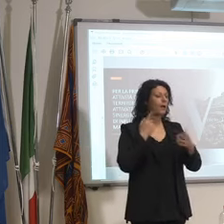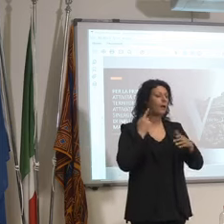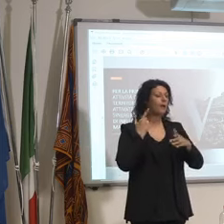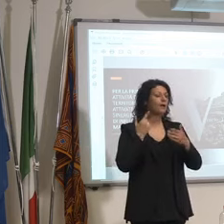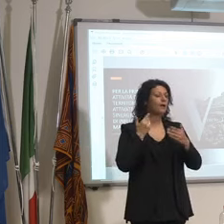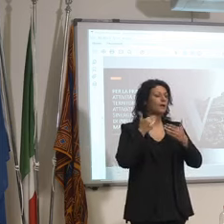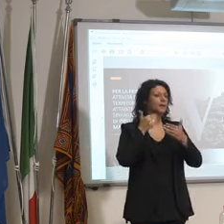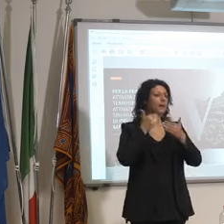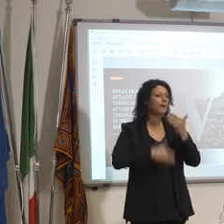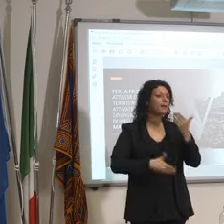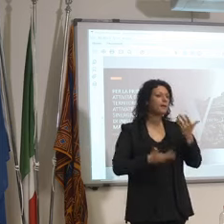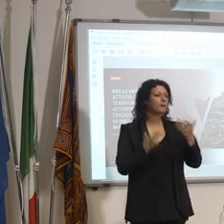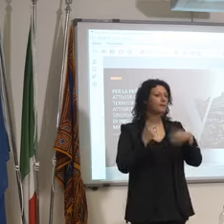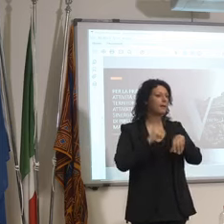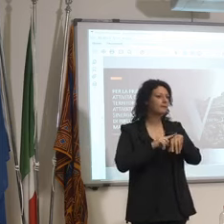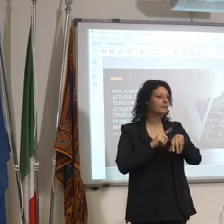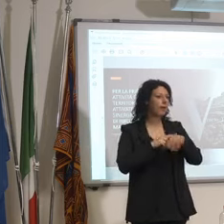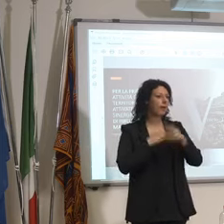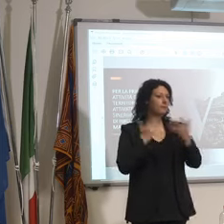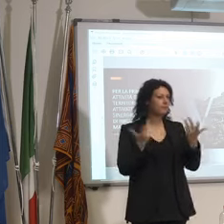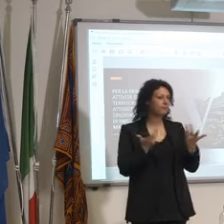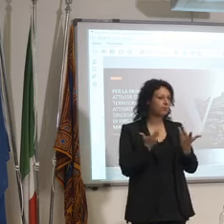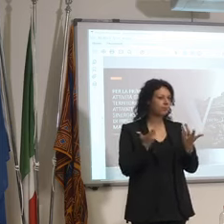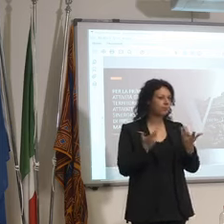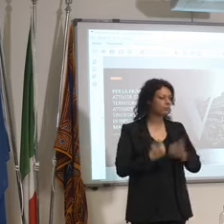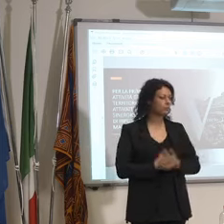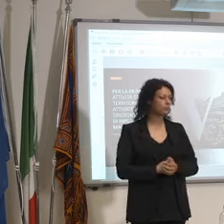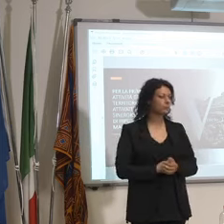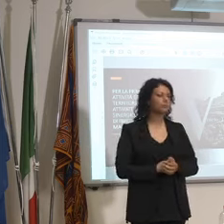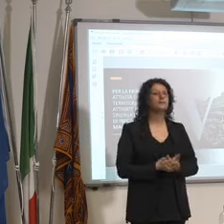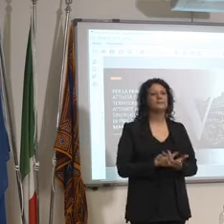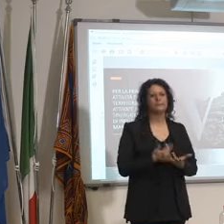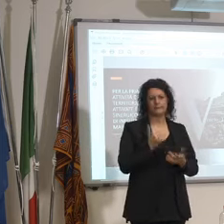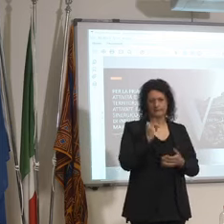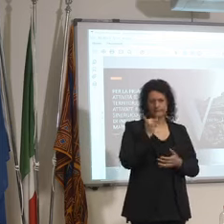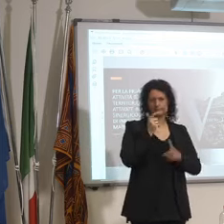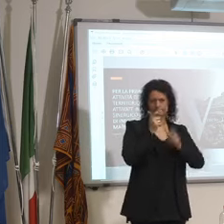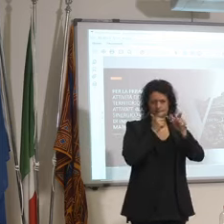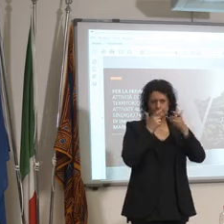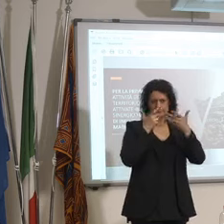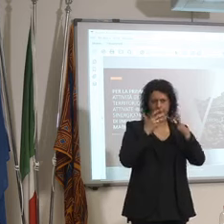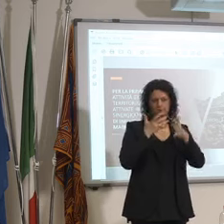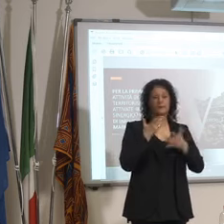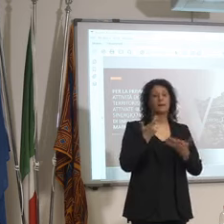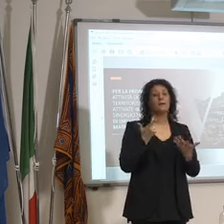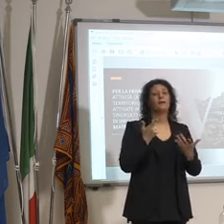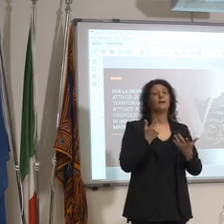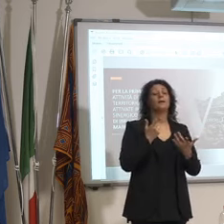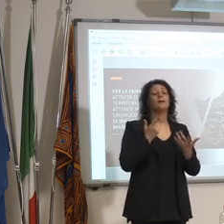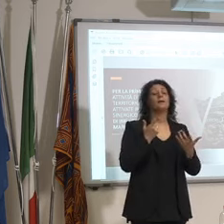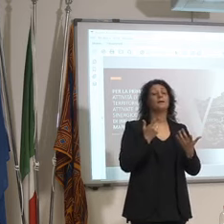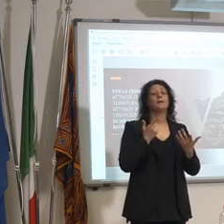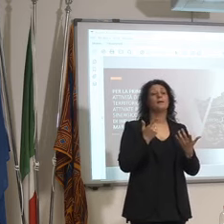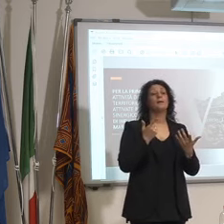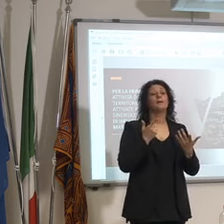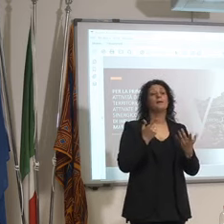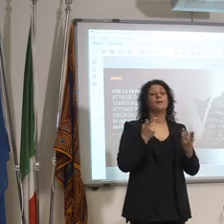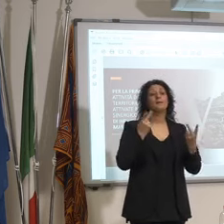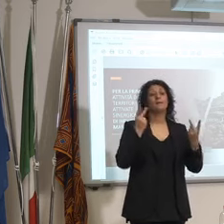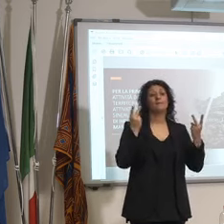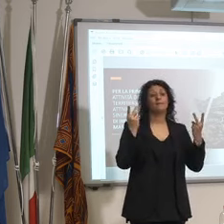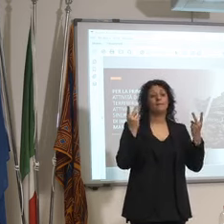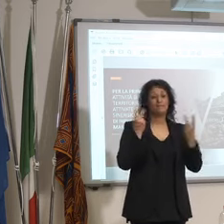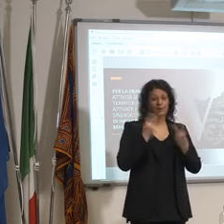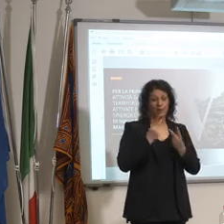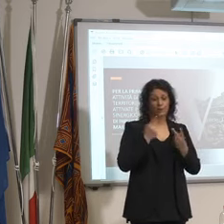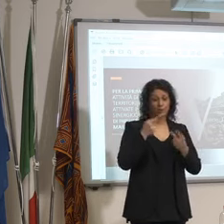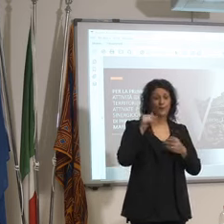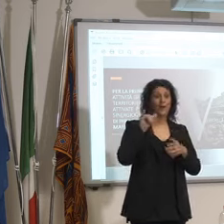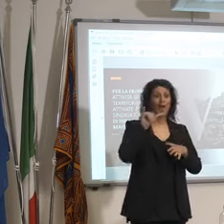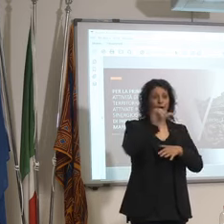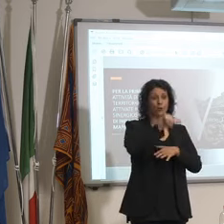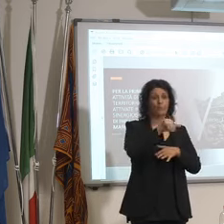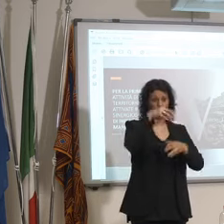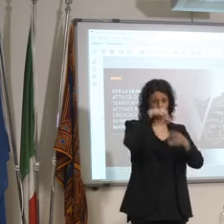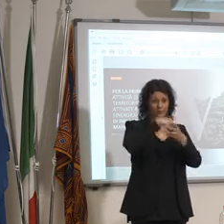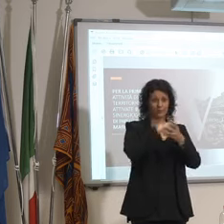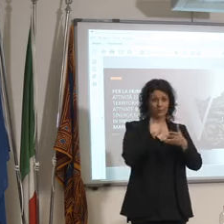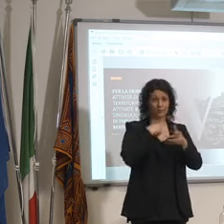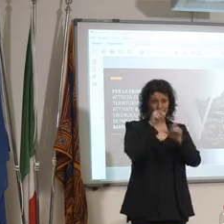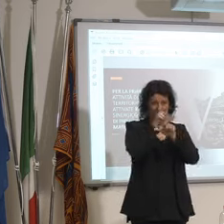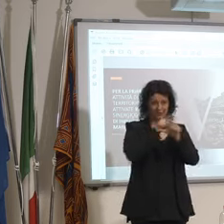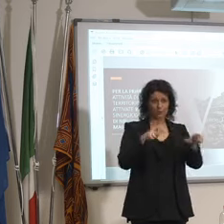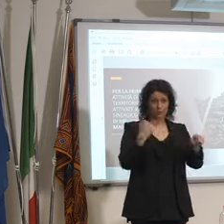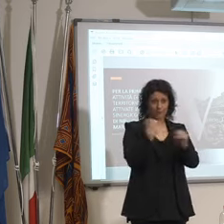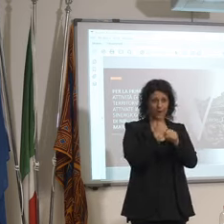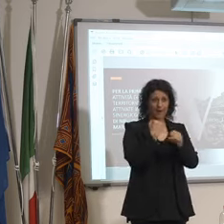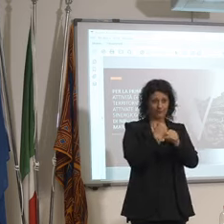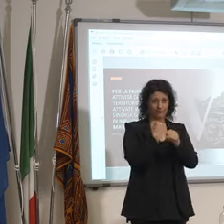ne hanno parlato e quindi ovviamente la nostra preoccupazione anche per noi è per gli addetti ai lavori cioè c'è gente che ci lavora oltre a tutto l